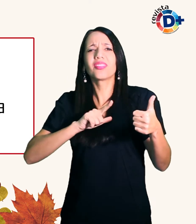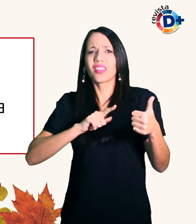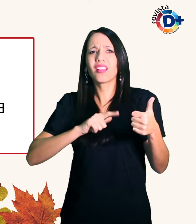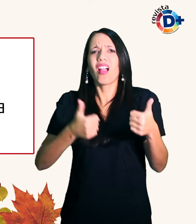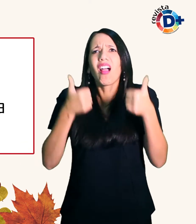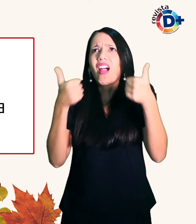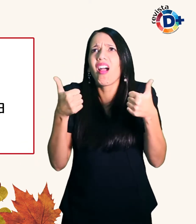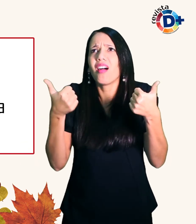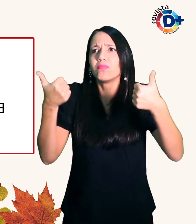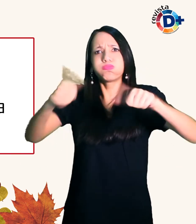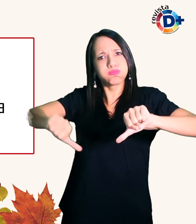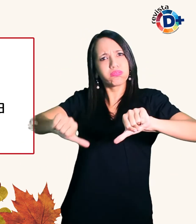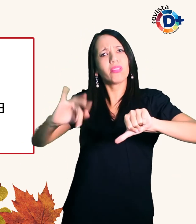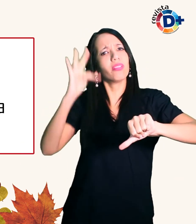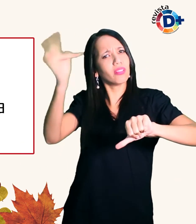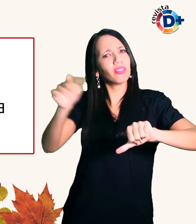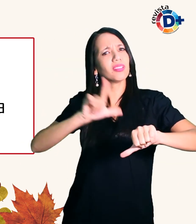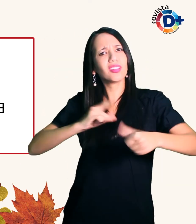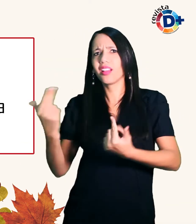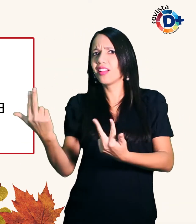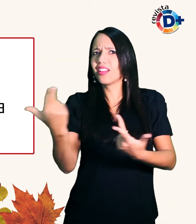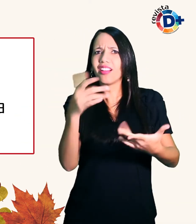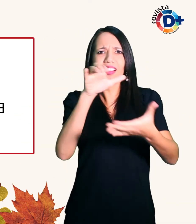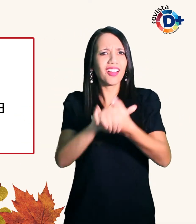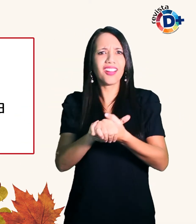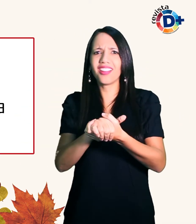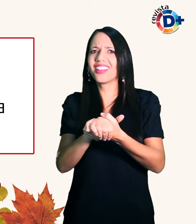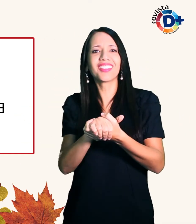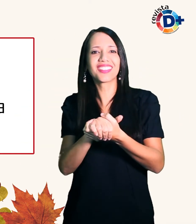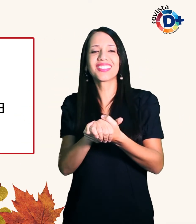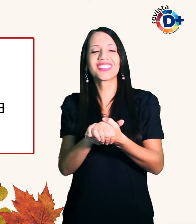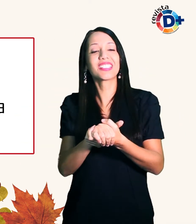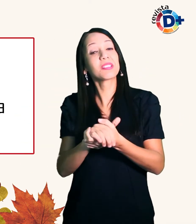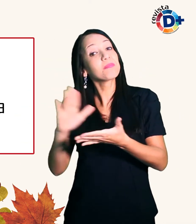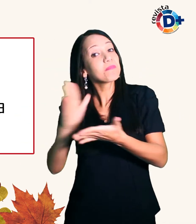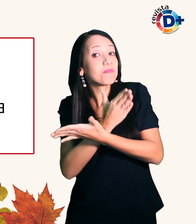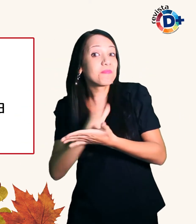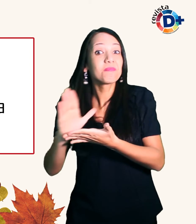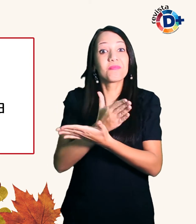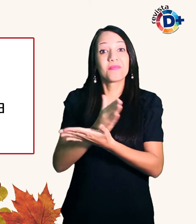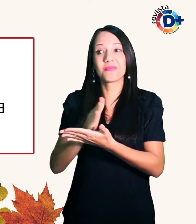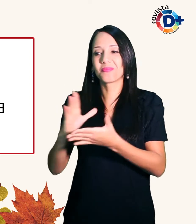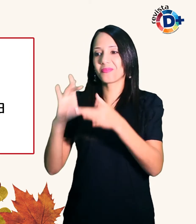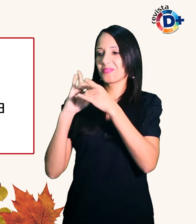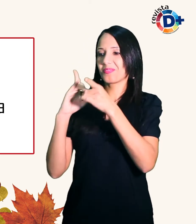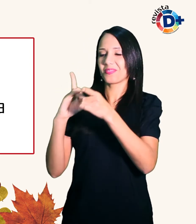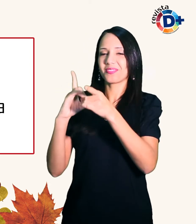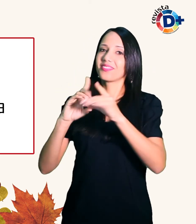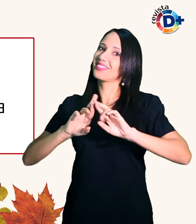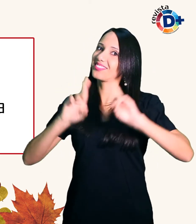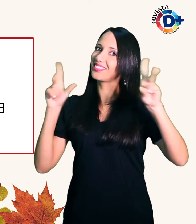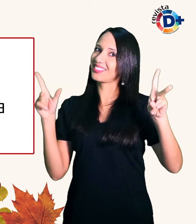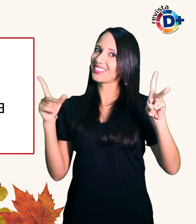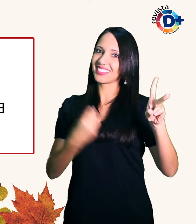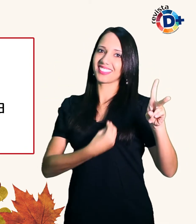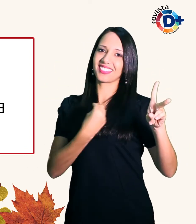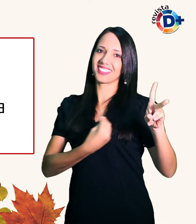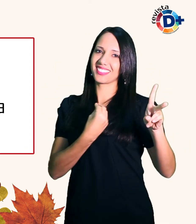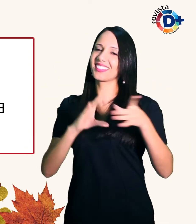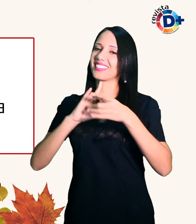de dar errado como qualquer casal Algumas coisas na dinâmica do relacionamento são diferentes Obviamente mas o